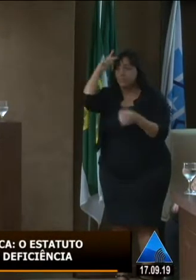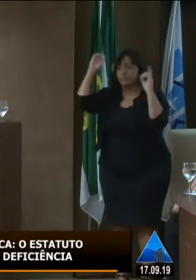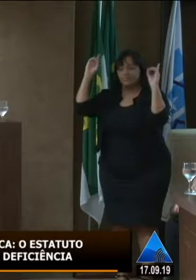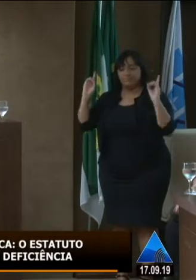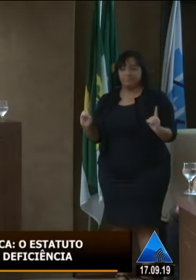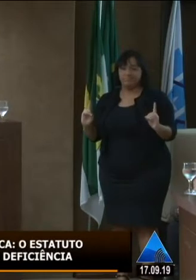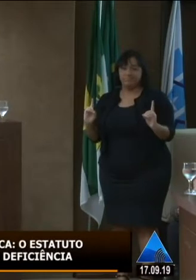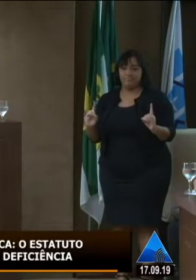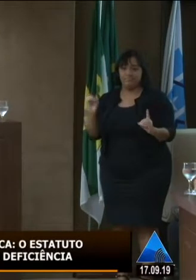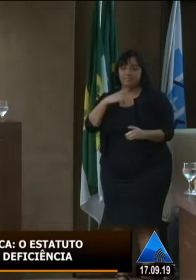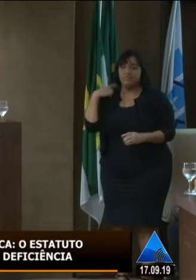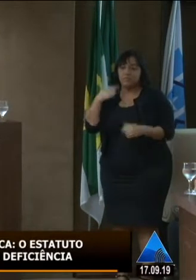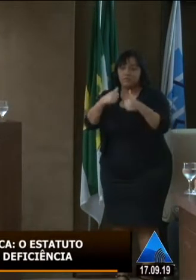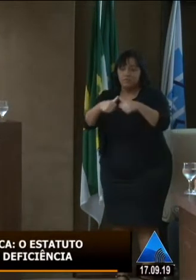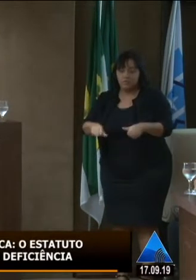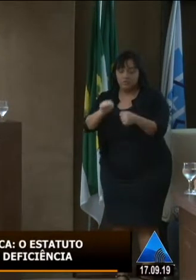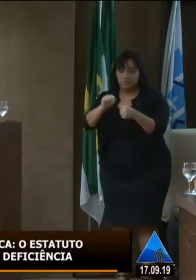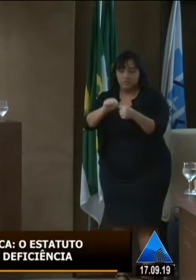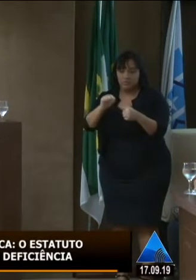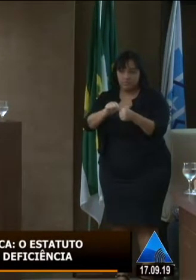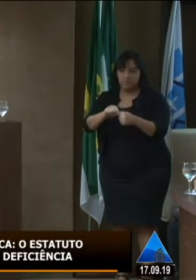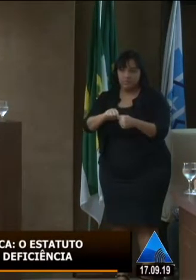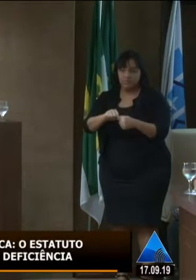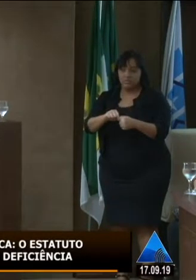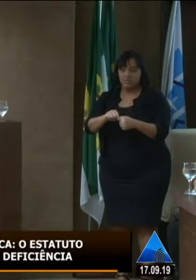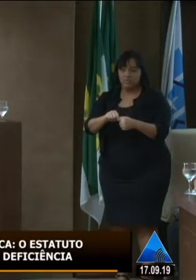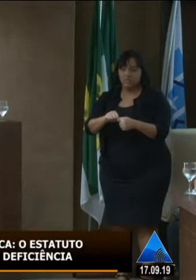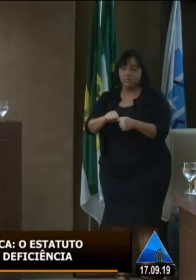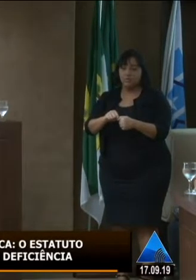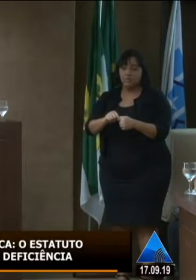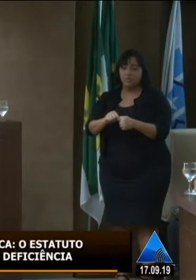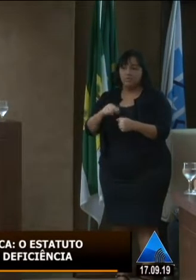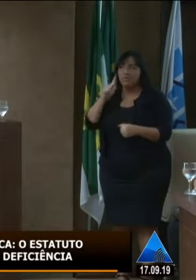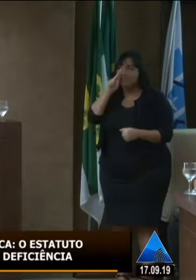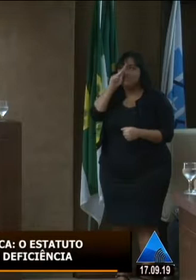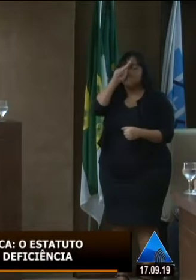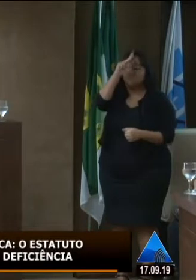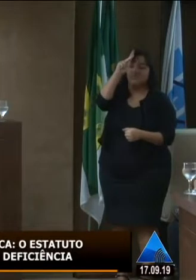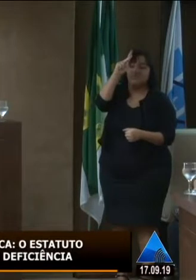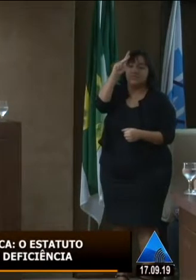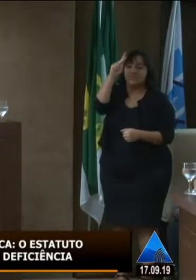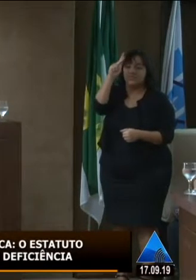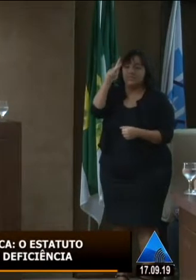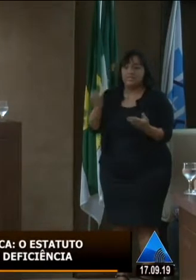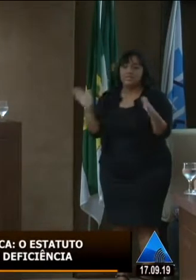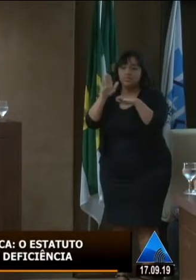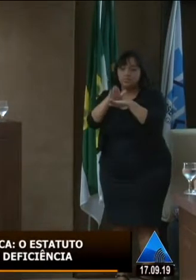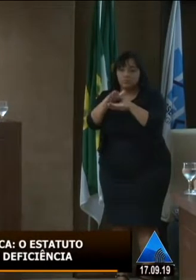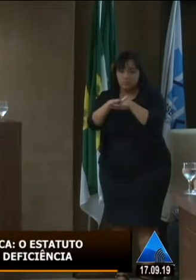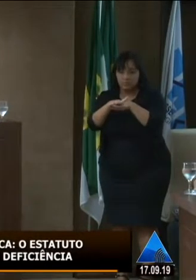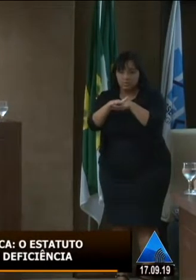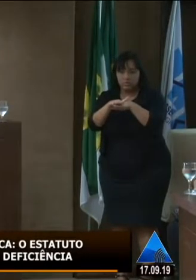E nós estamos fazendo parte da SEGID, que veio para fortalecer as iniciativas de inclusão social do segmento